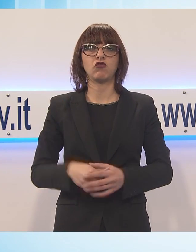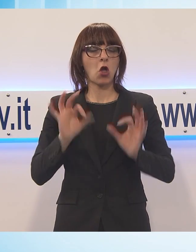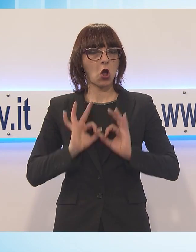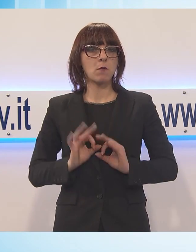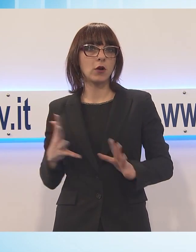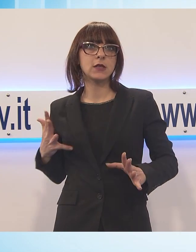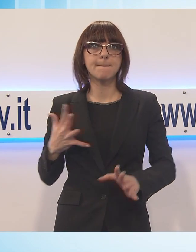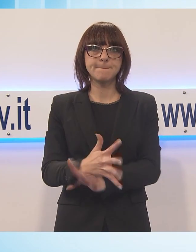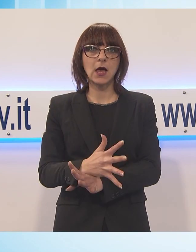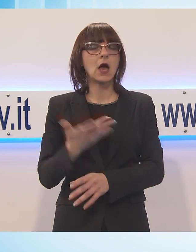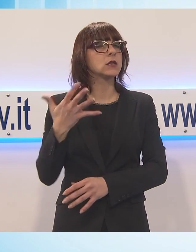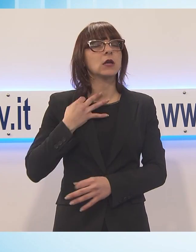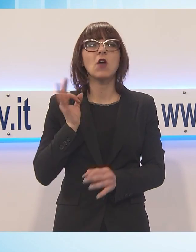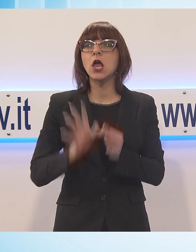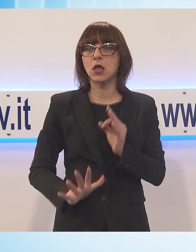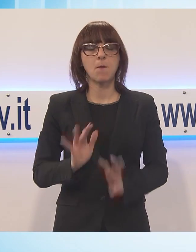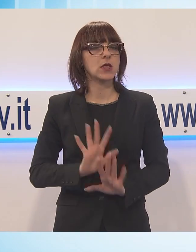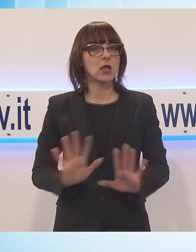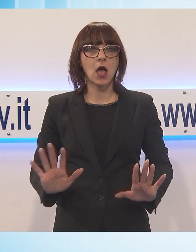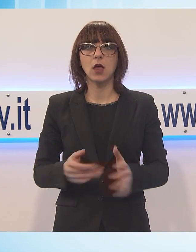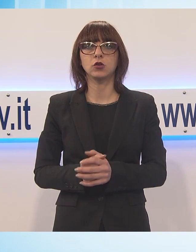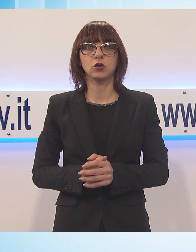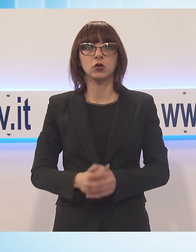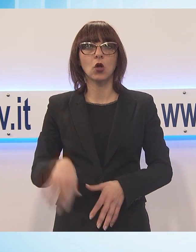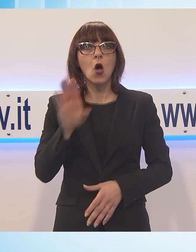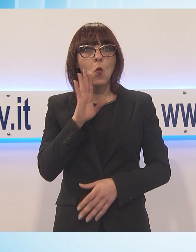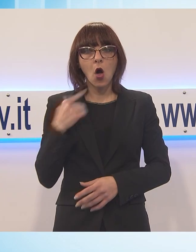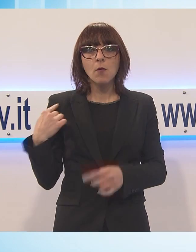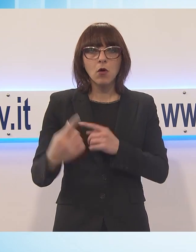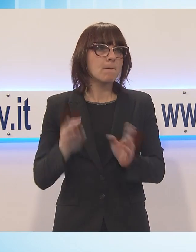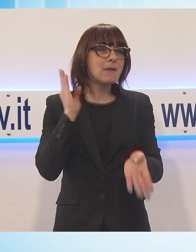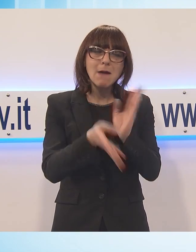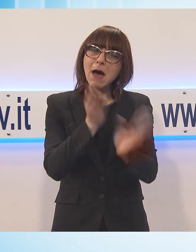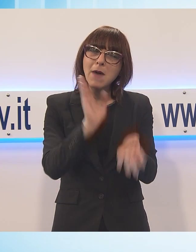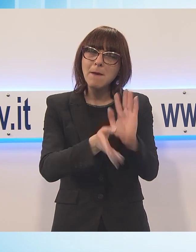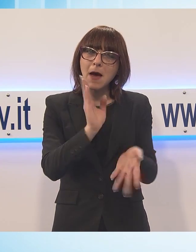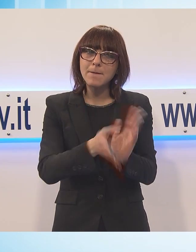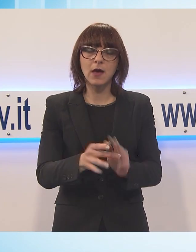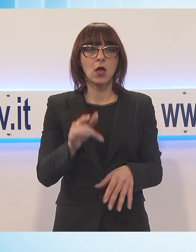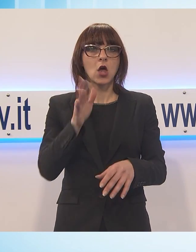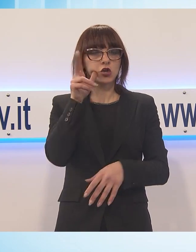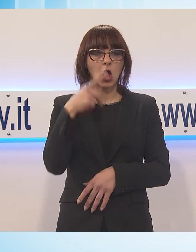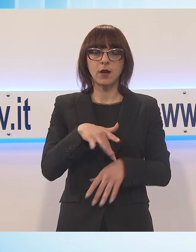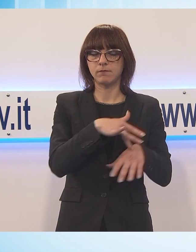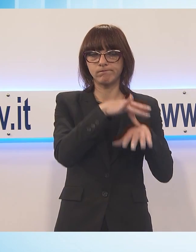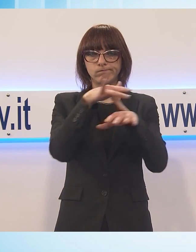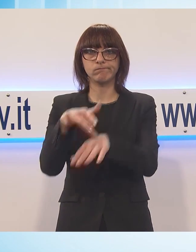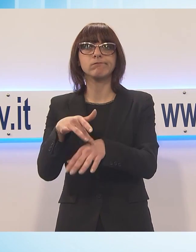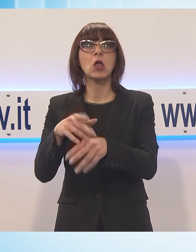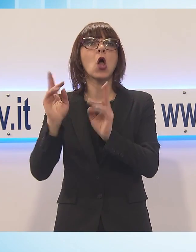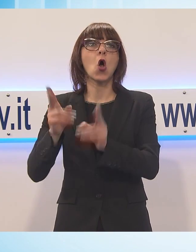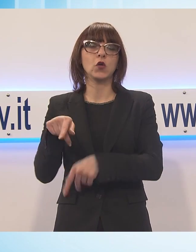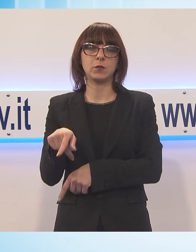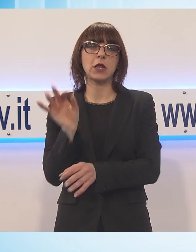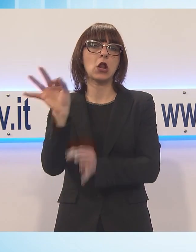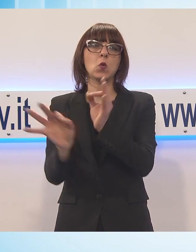la squadra volante della polizia è piombata sul posto quando l'uomo stava ancora picchiando la donna che è stata accompagnata al pronto soccorso per